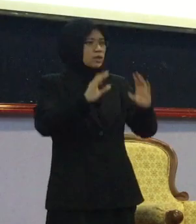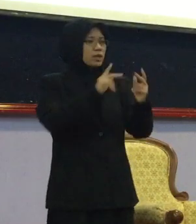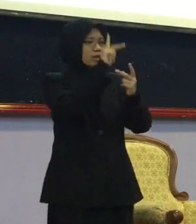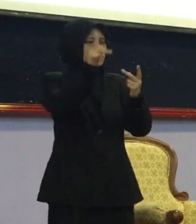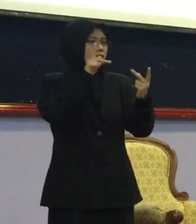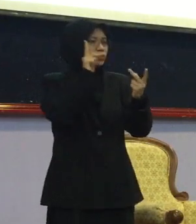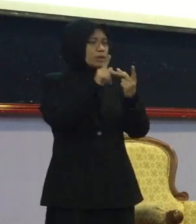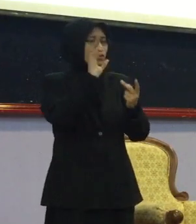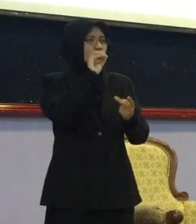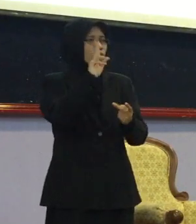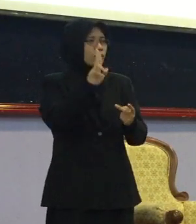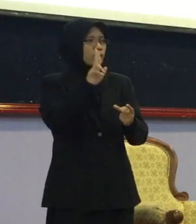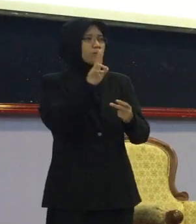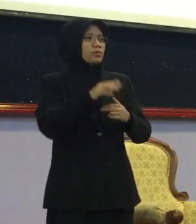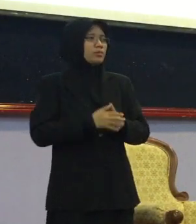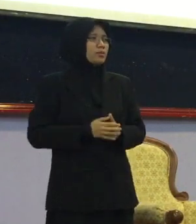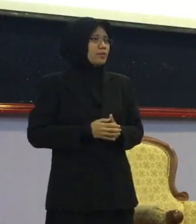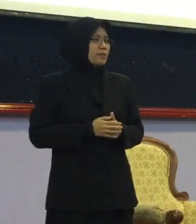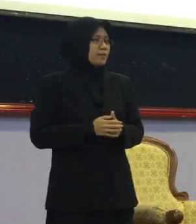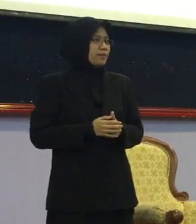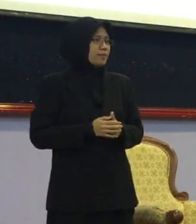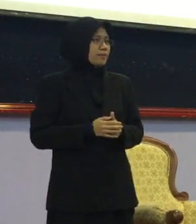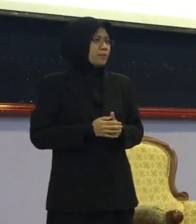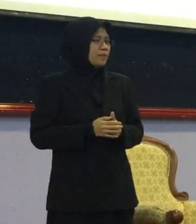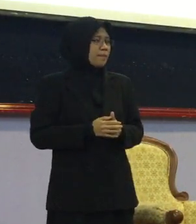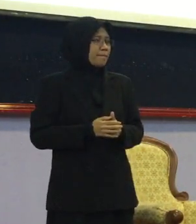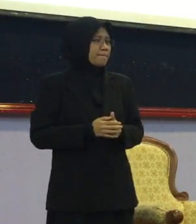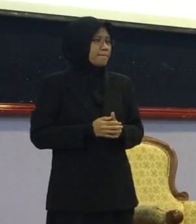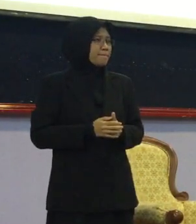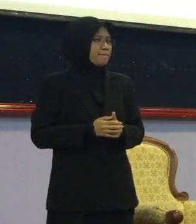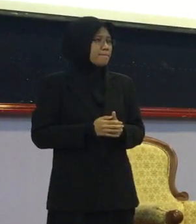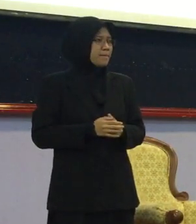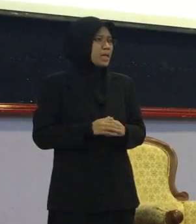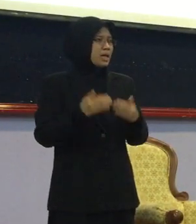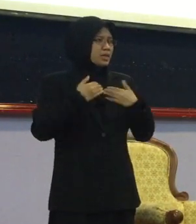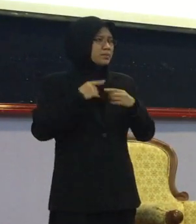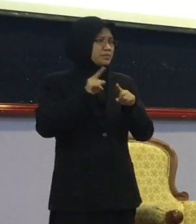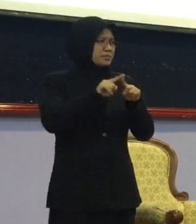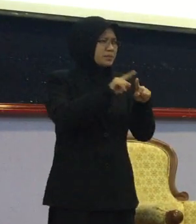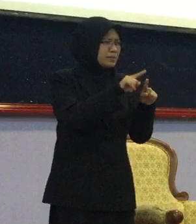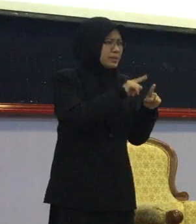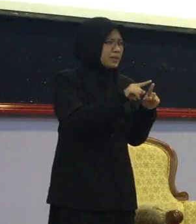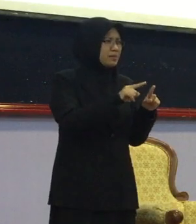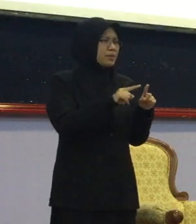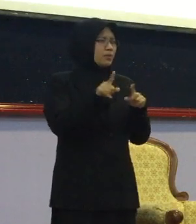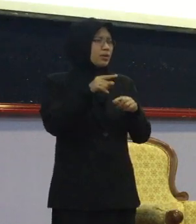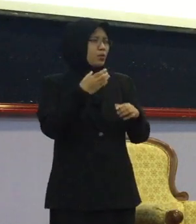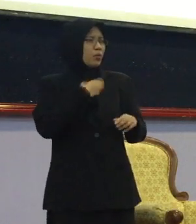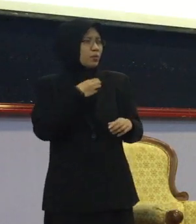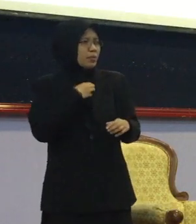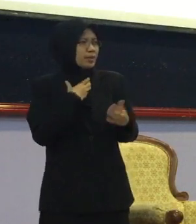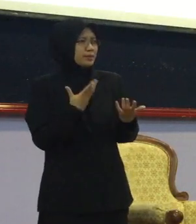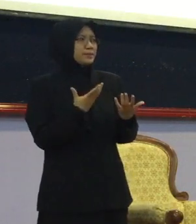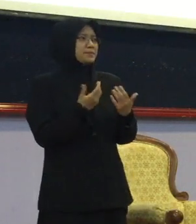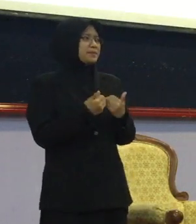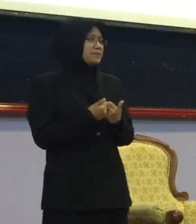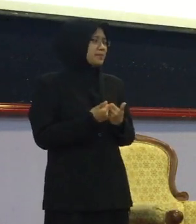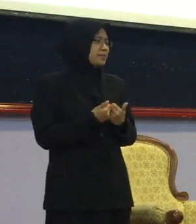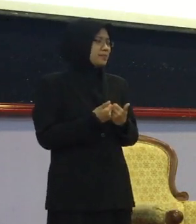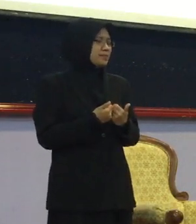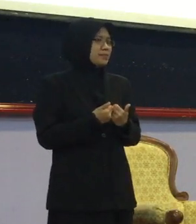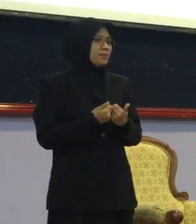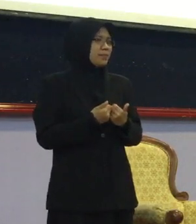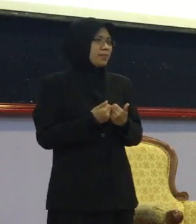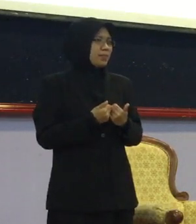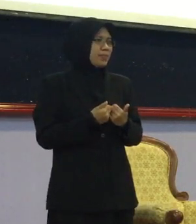Di sikap ni saya ada Terdengar kan Ha Kita dah dekat buat kongsi Poker game macam tu kan Ha OKU ni banyak Macam nak dia kan Ha So kita jangan di